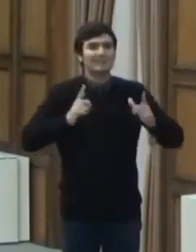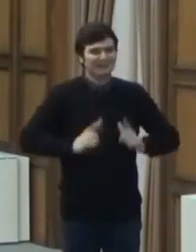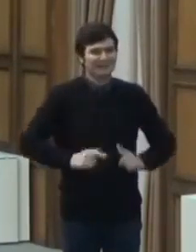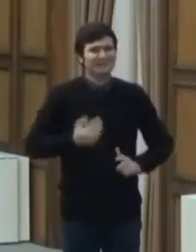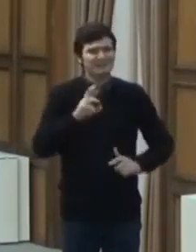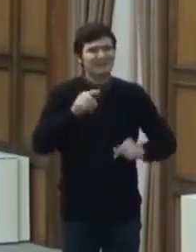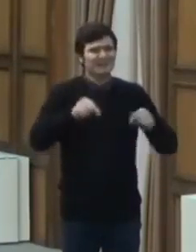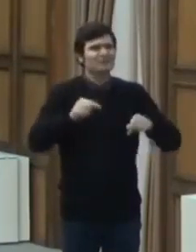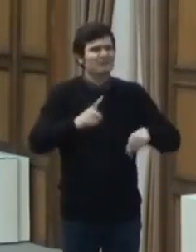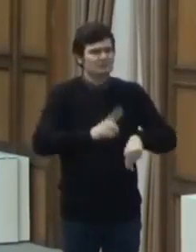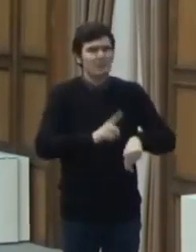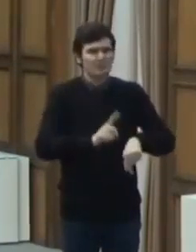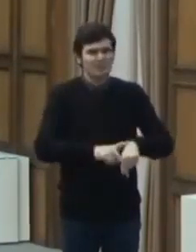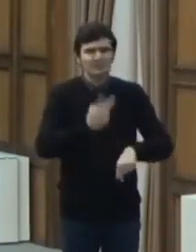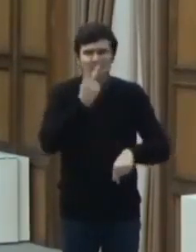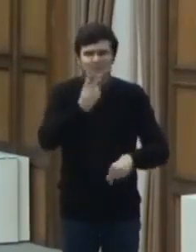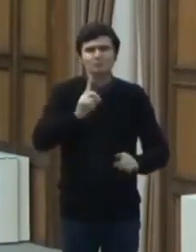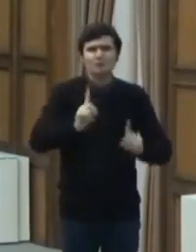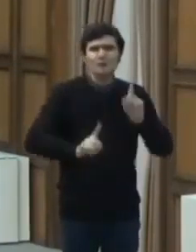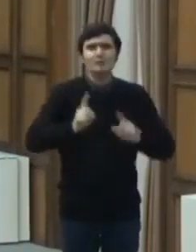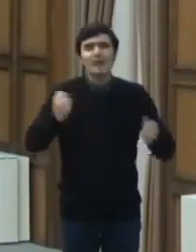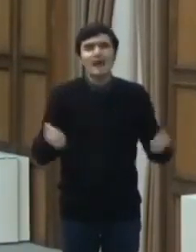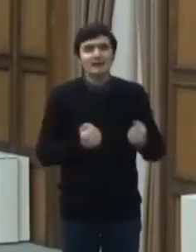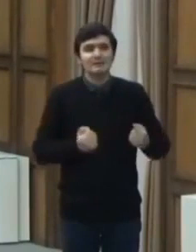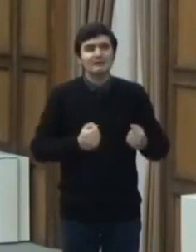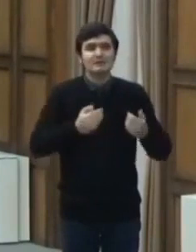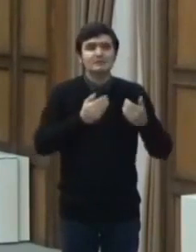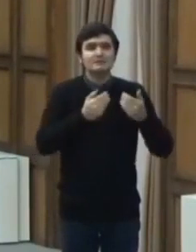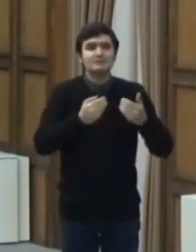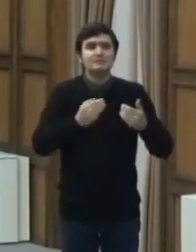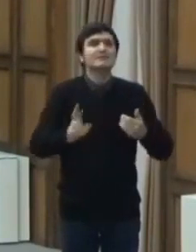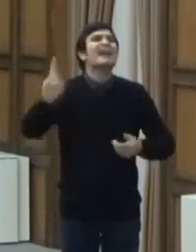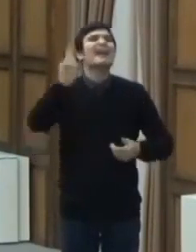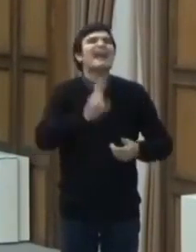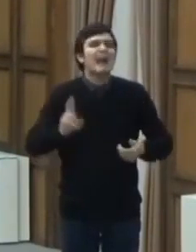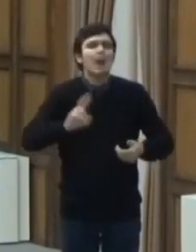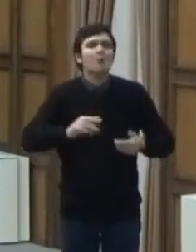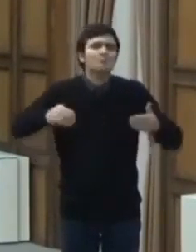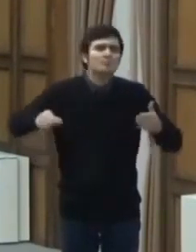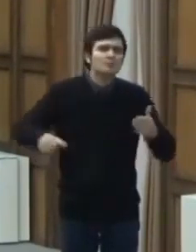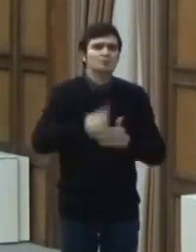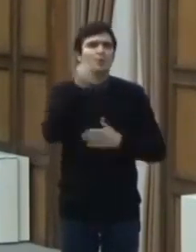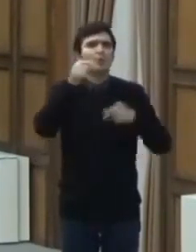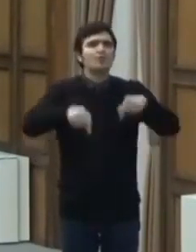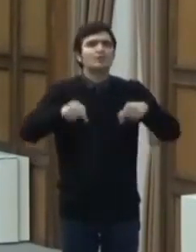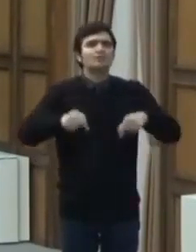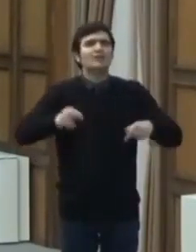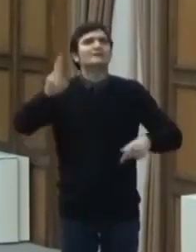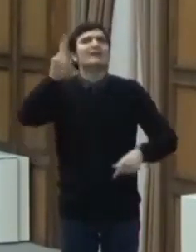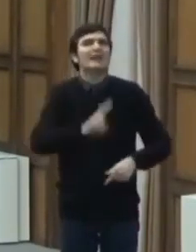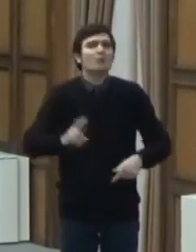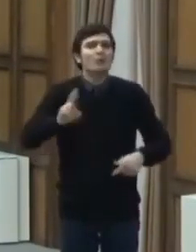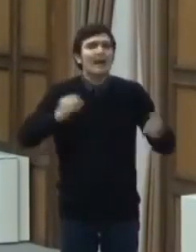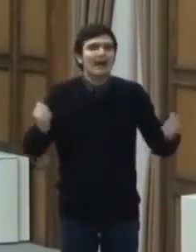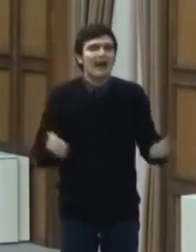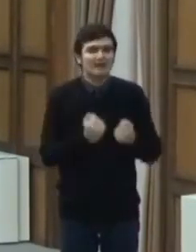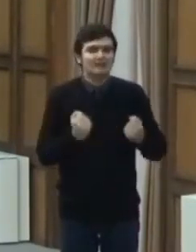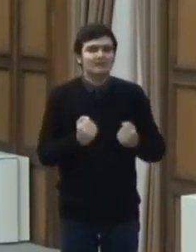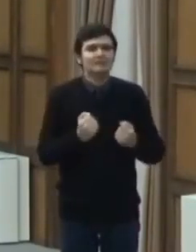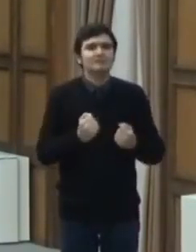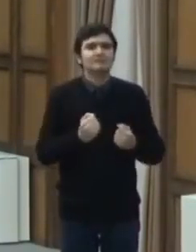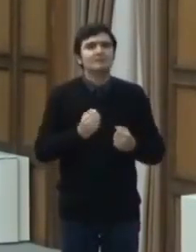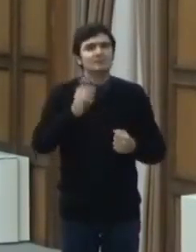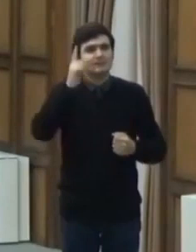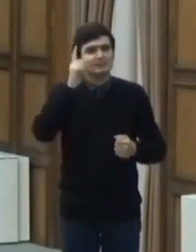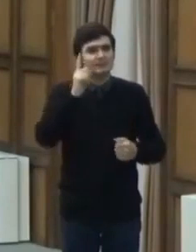într-un context în care se deschid sau se reiau și anumite activități. Reluarea acestor activități se desfășoară în cadrul unor